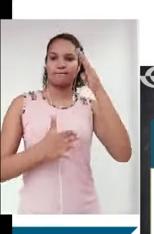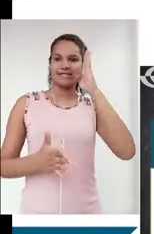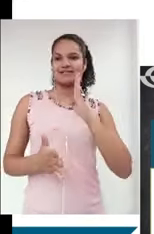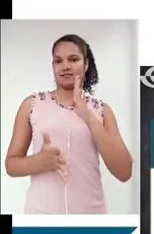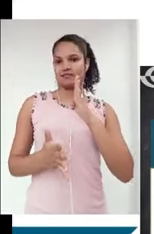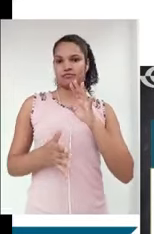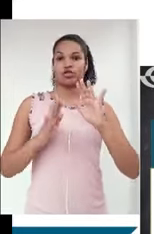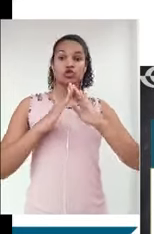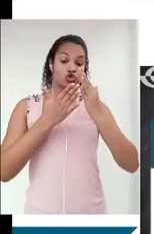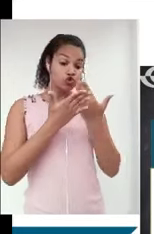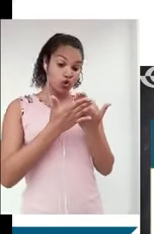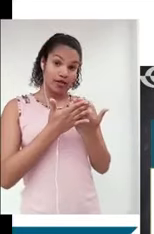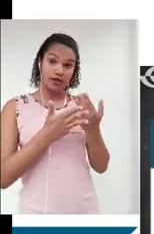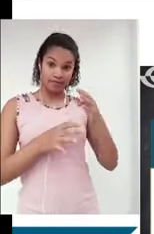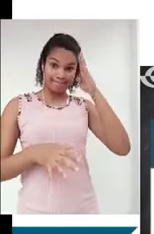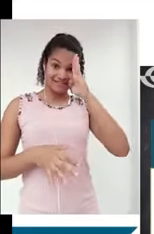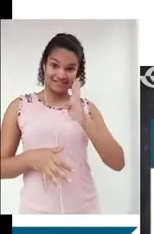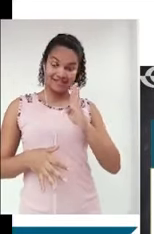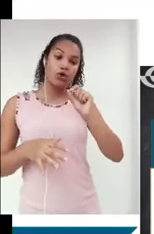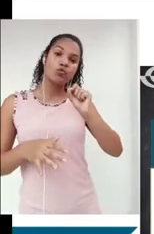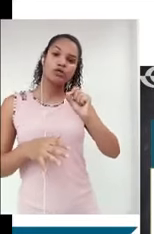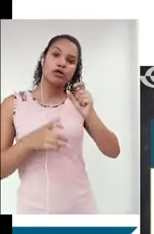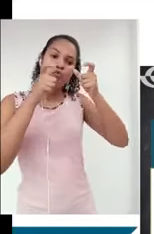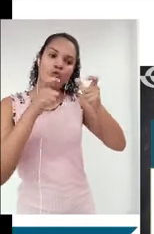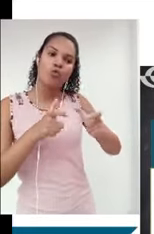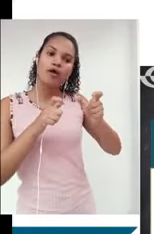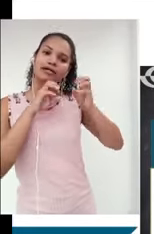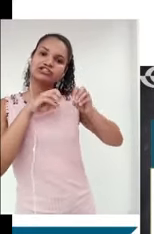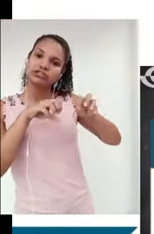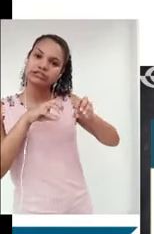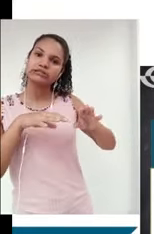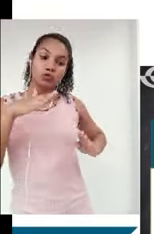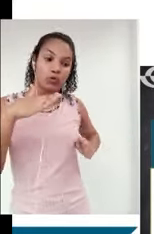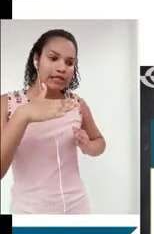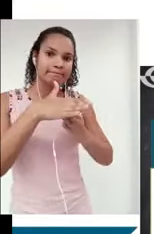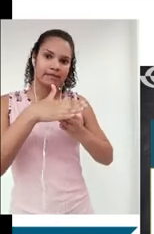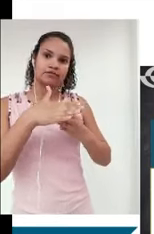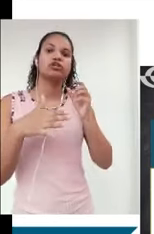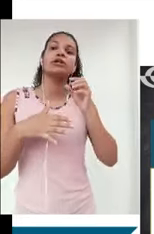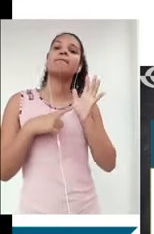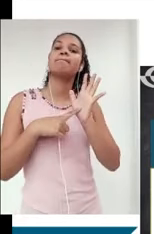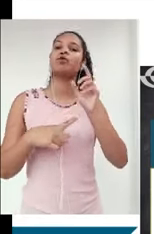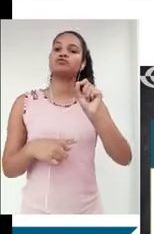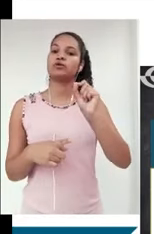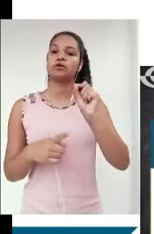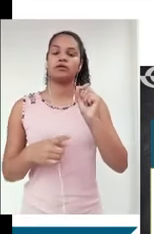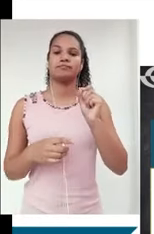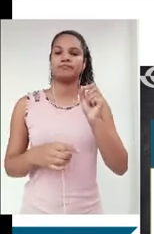né? Então, aqui em escolas brasileiras é meu contexto limite, é meu ambiente de ensino que vai exatamente exemplificar que eu